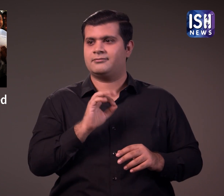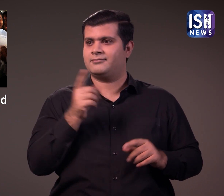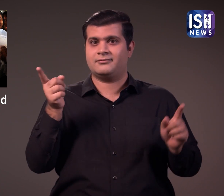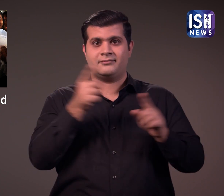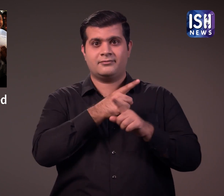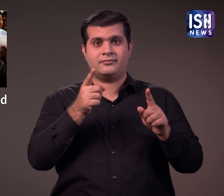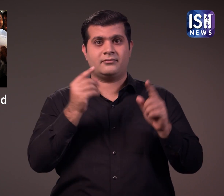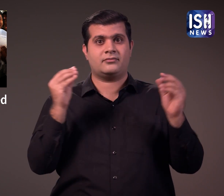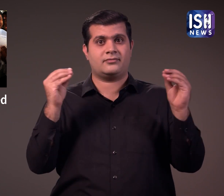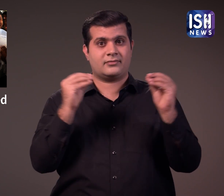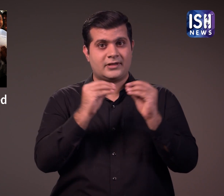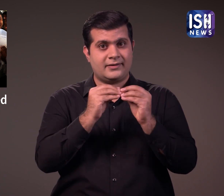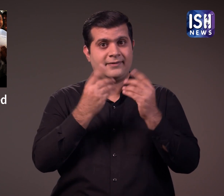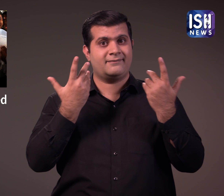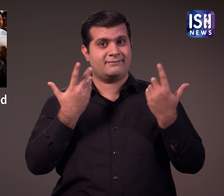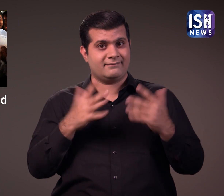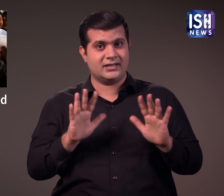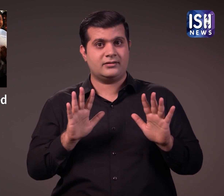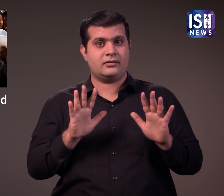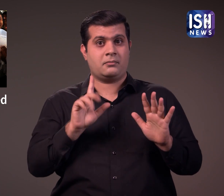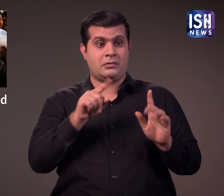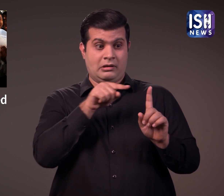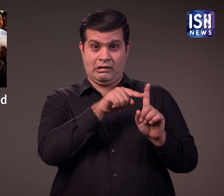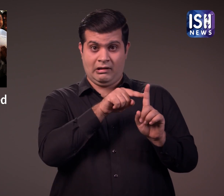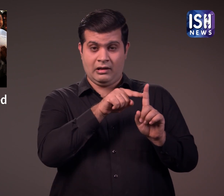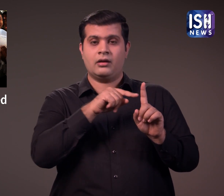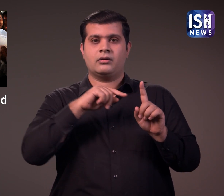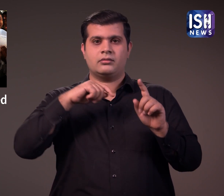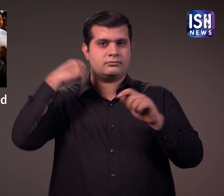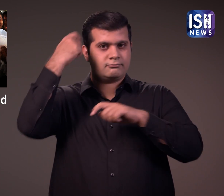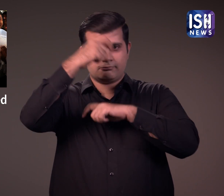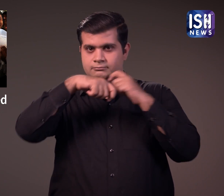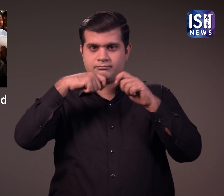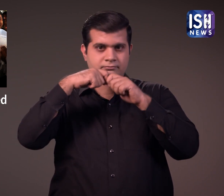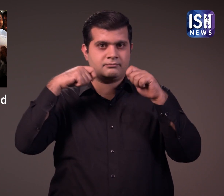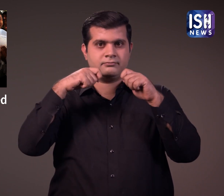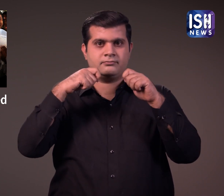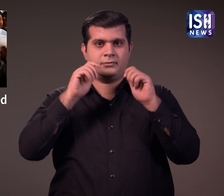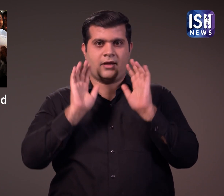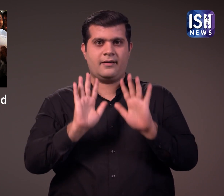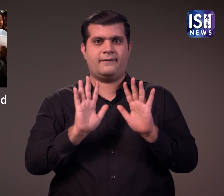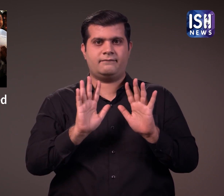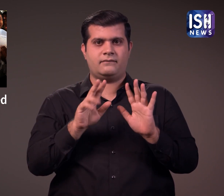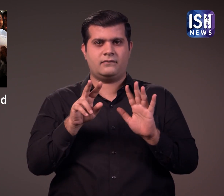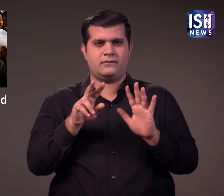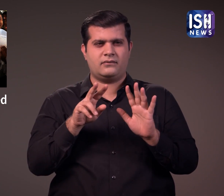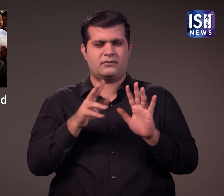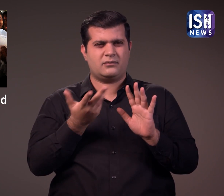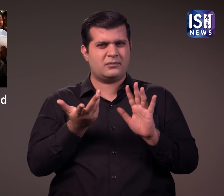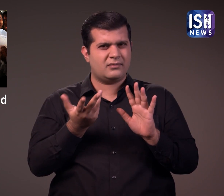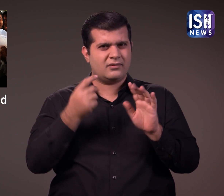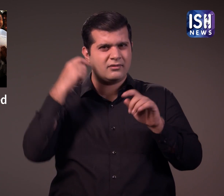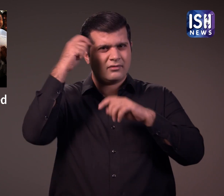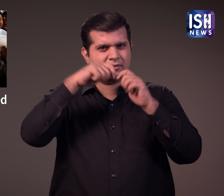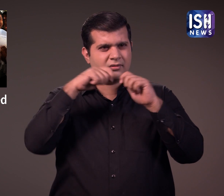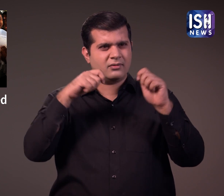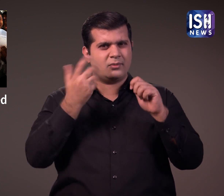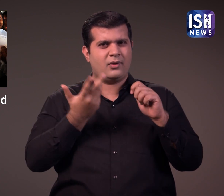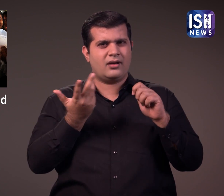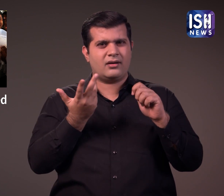शादी के बाद कपल ने किस भी किया हाला की दुलहन का मुँग बान कर रखा था आपको हैरानी होगी कि